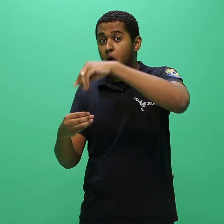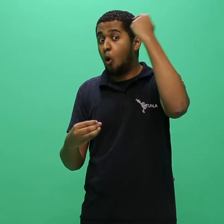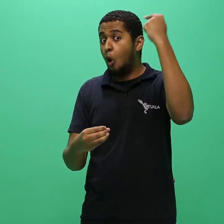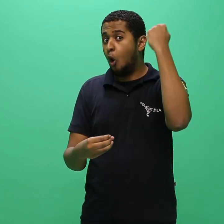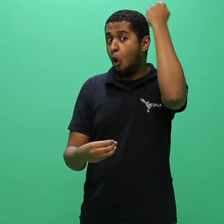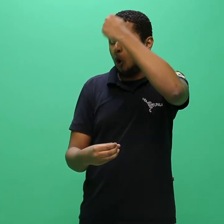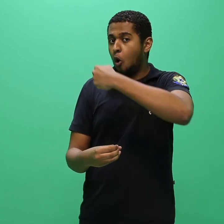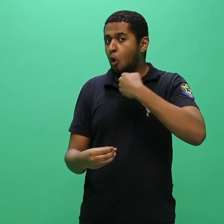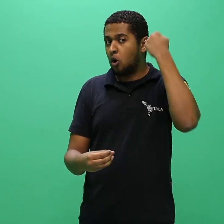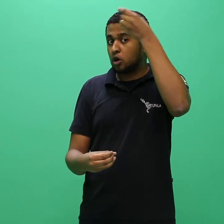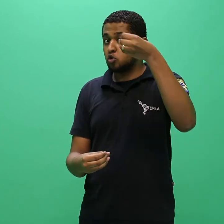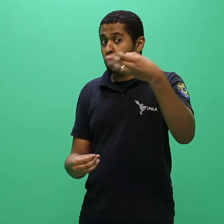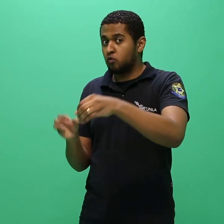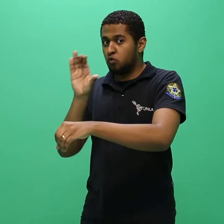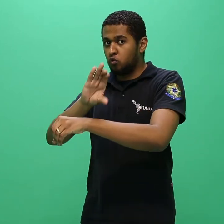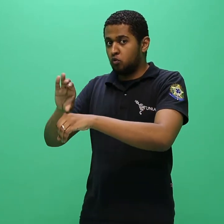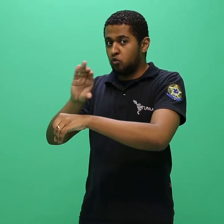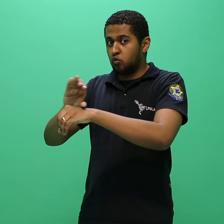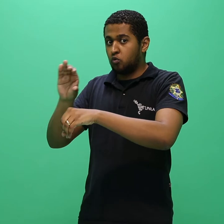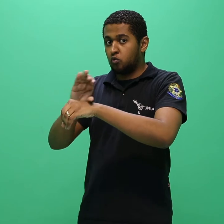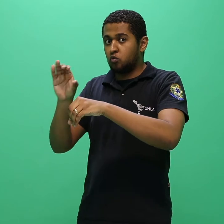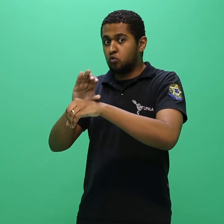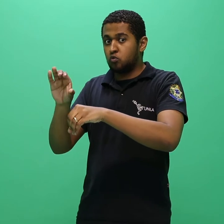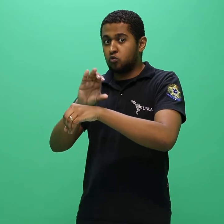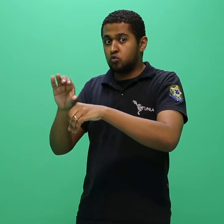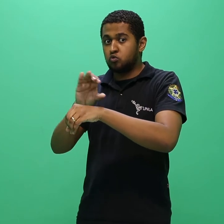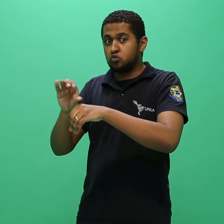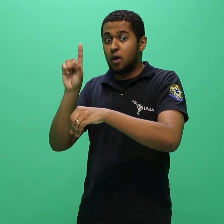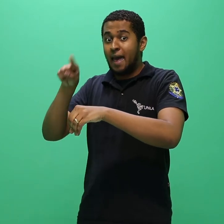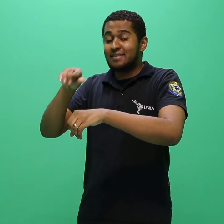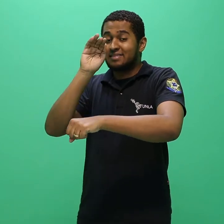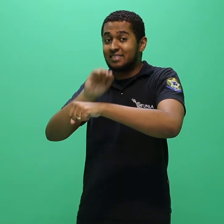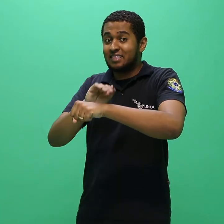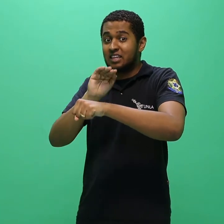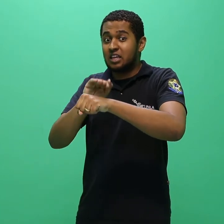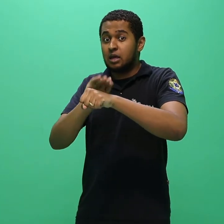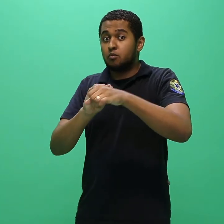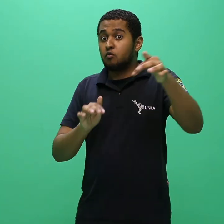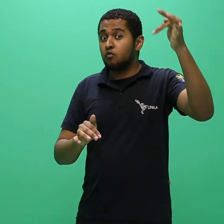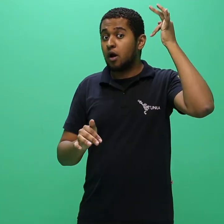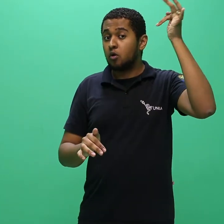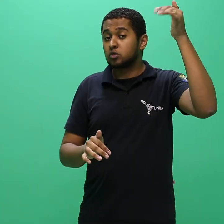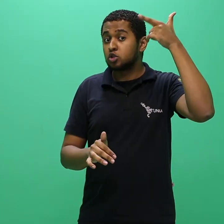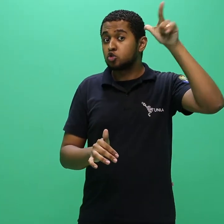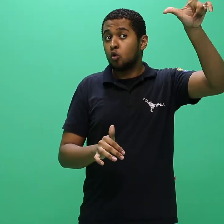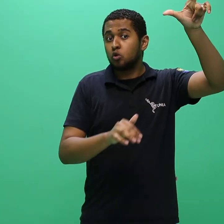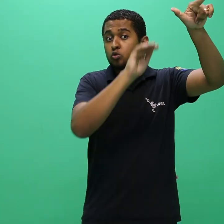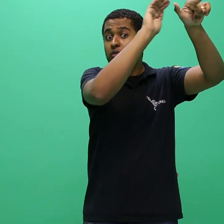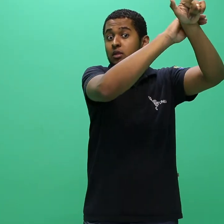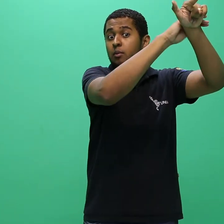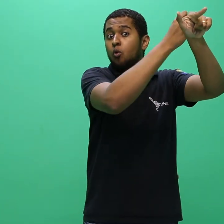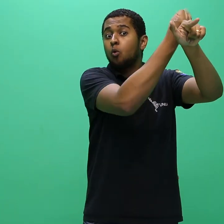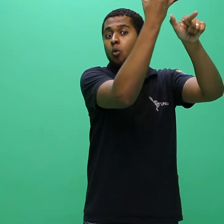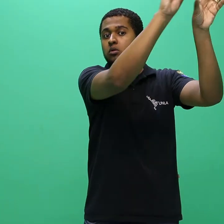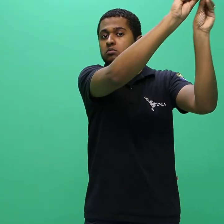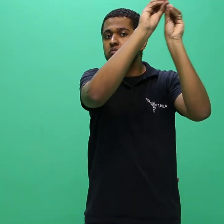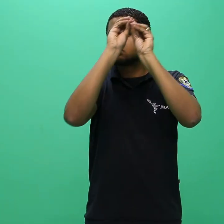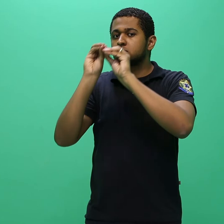e prazo para a integralização de carga horária no novo curso, que incluirá o período de permanência